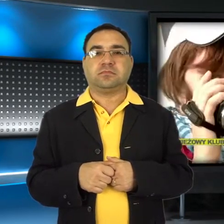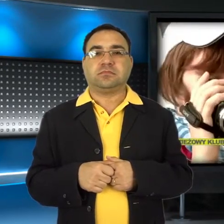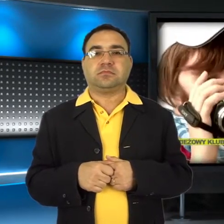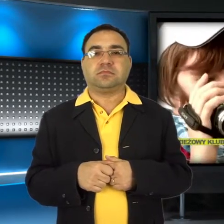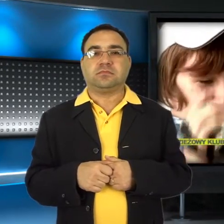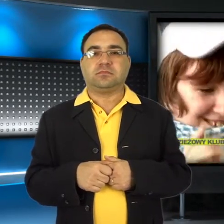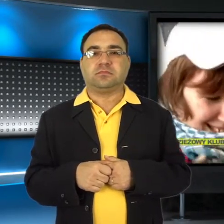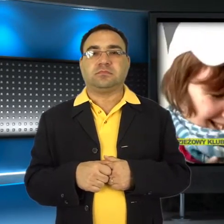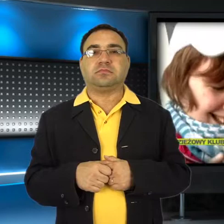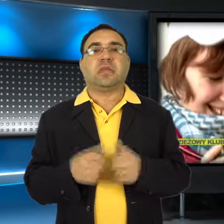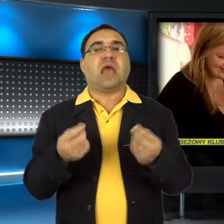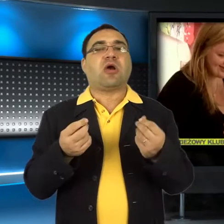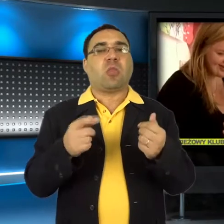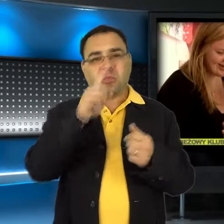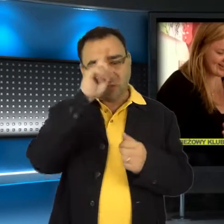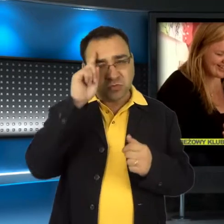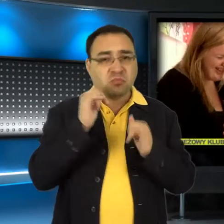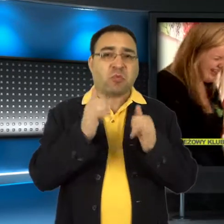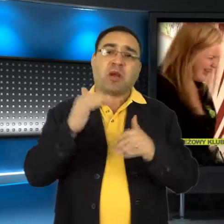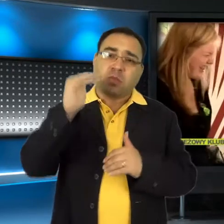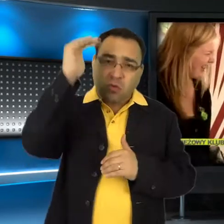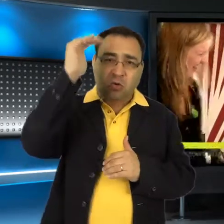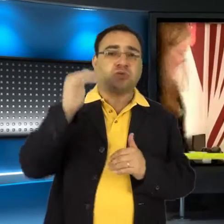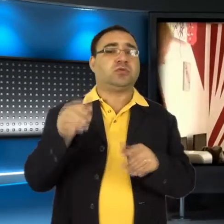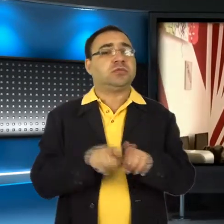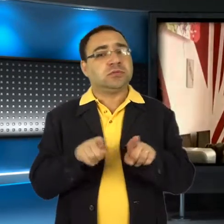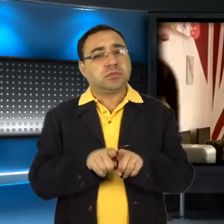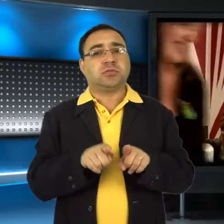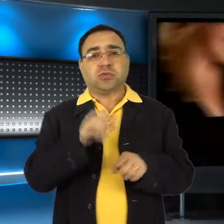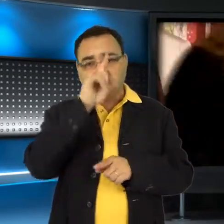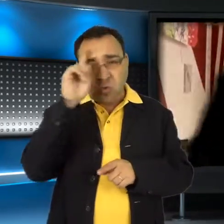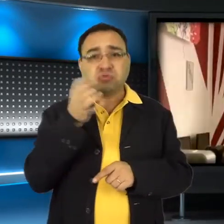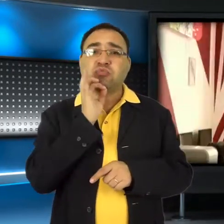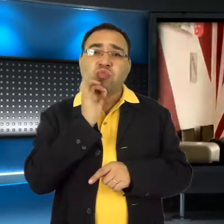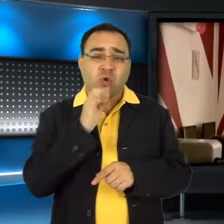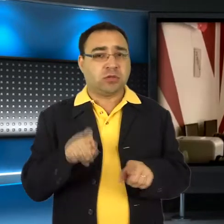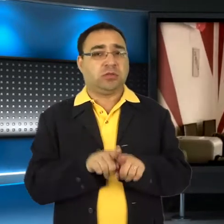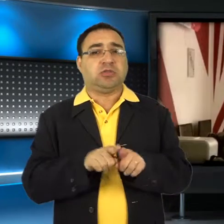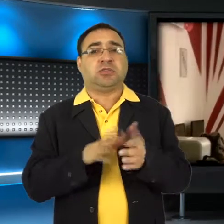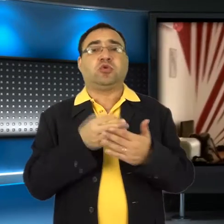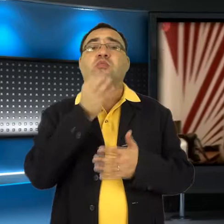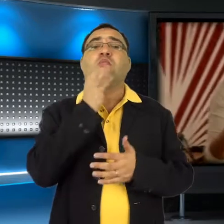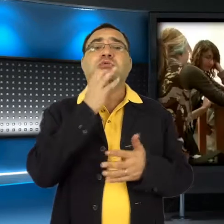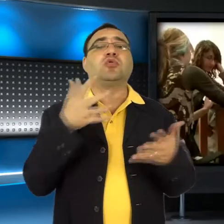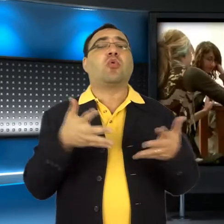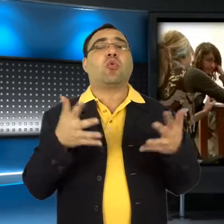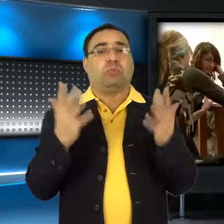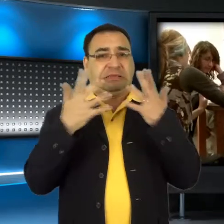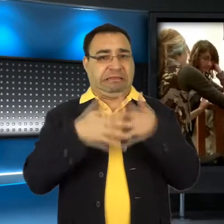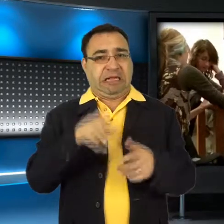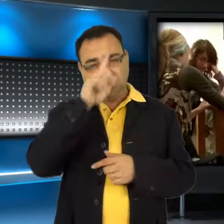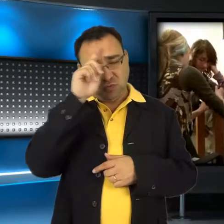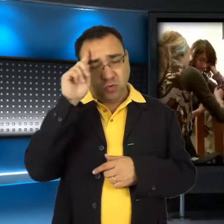Muzyka Ekonomia społeczna wspiera osoby dorosłe, jest również szansą dla ludzi młodych. Uczestnicy